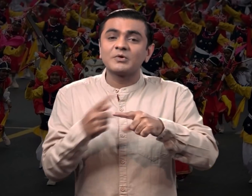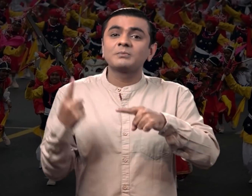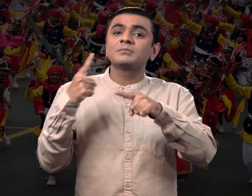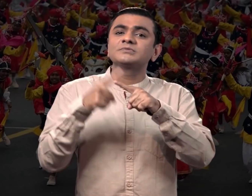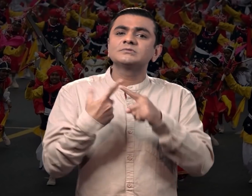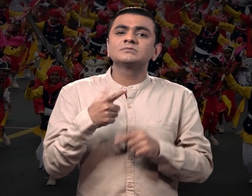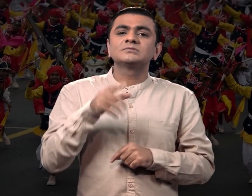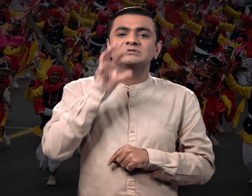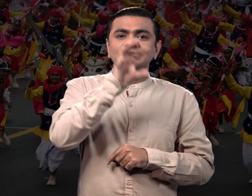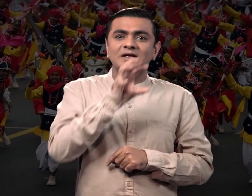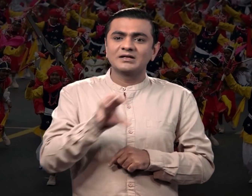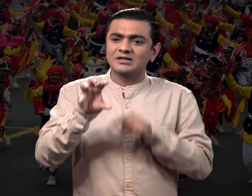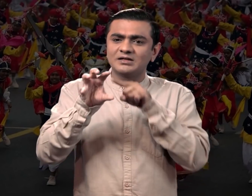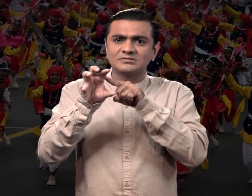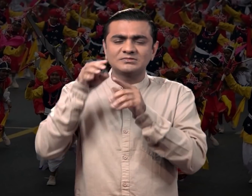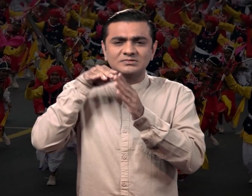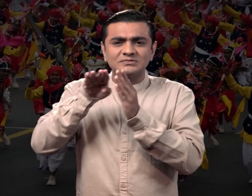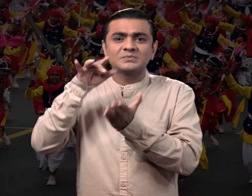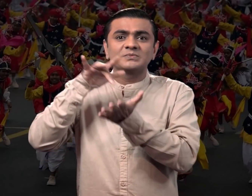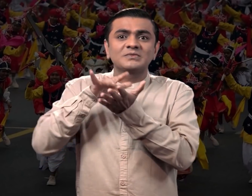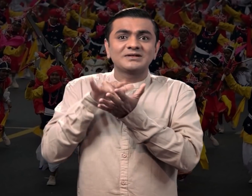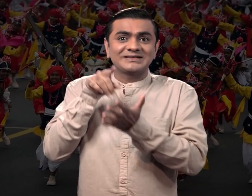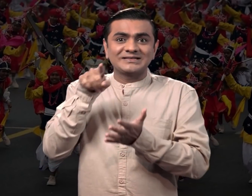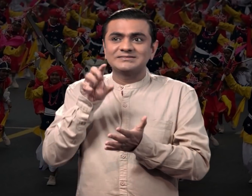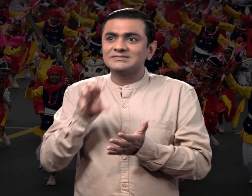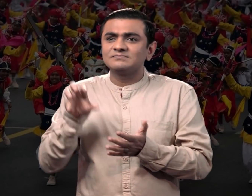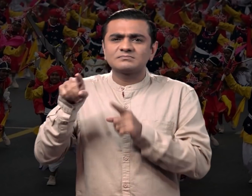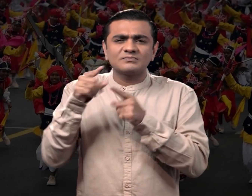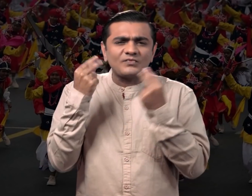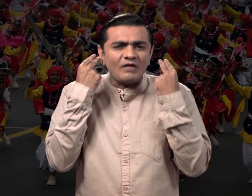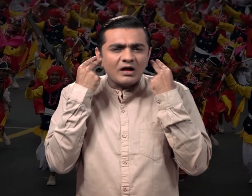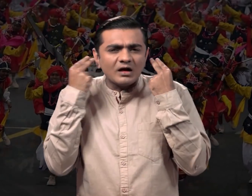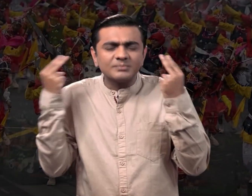परेड के दौरान राज्य गर्व से अपनी जाकी प्रदर्शित करते है